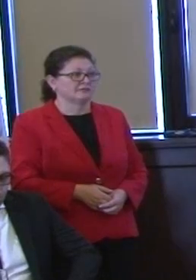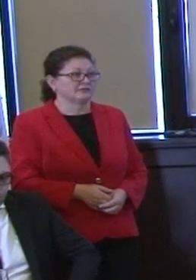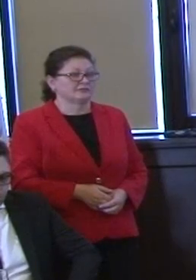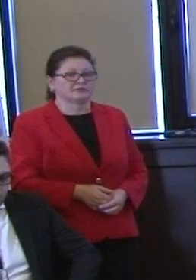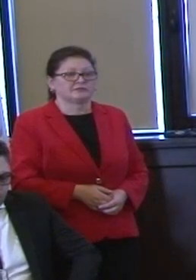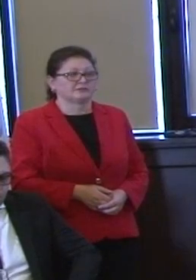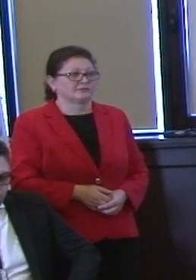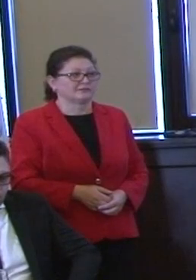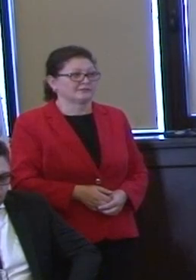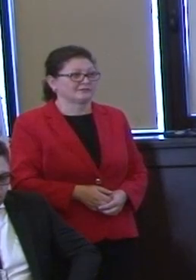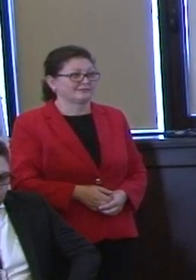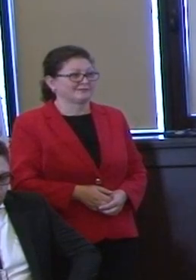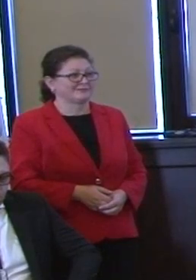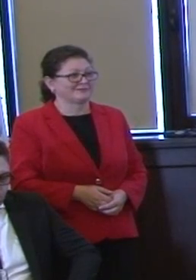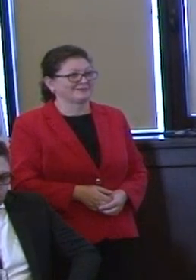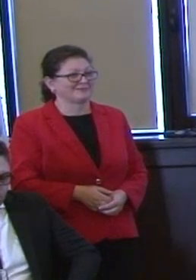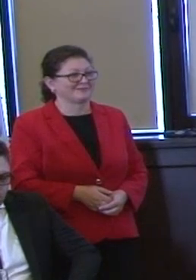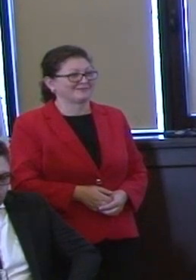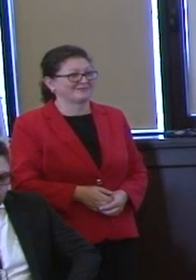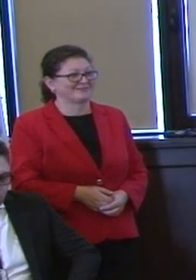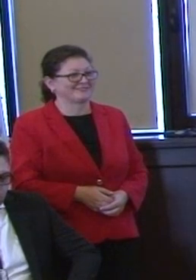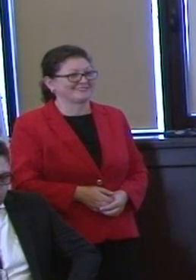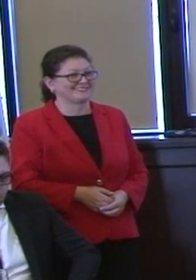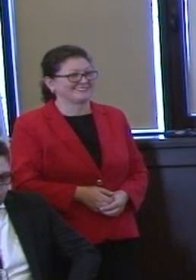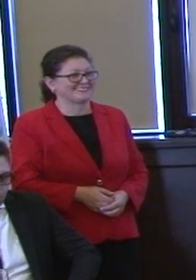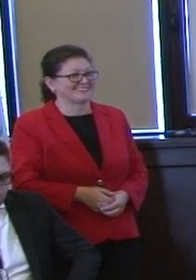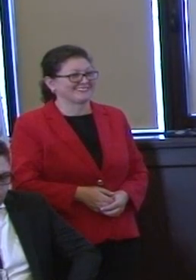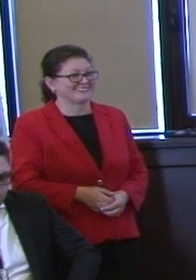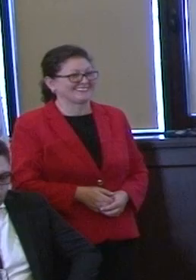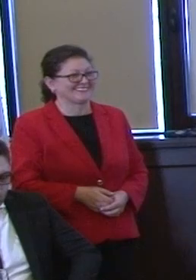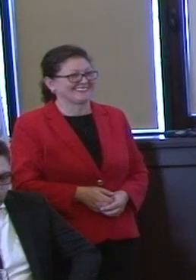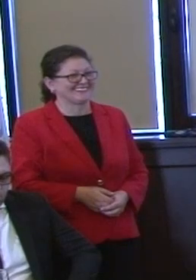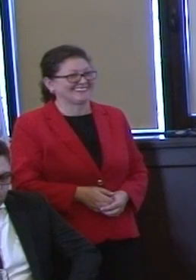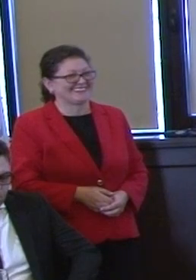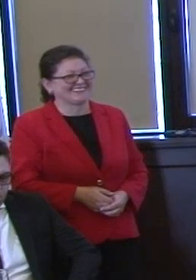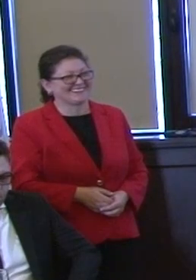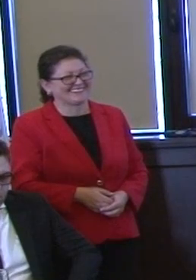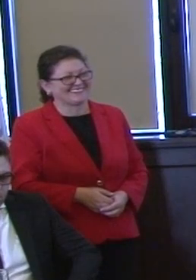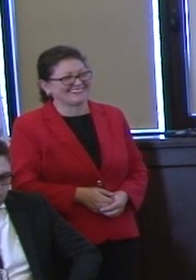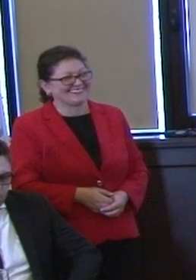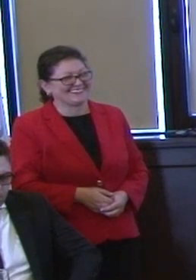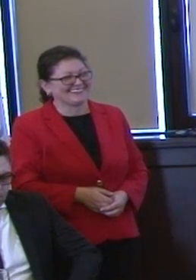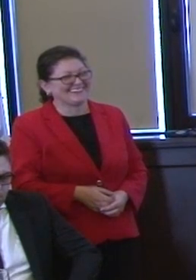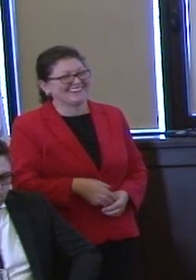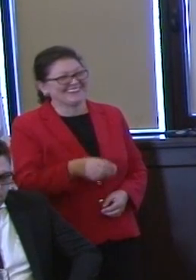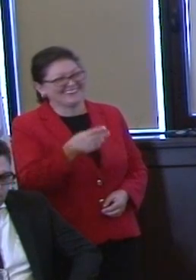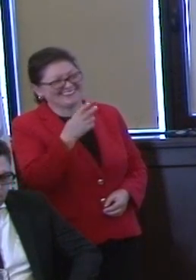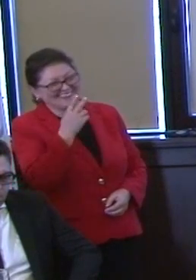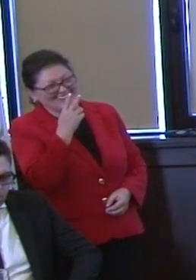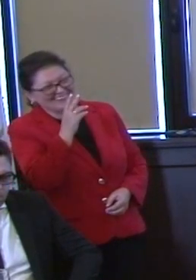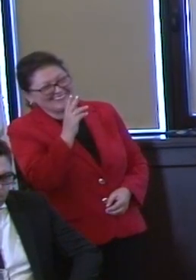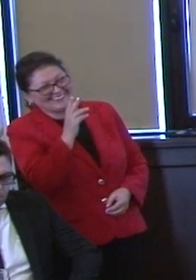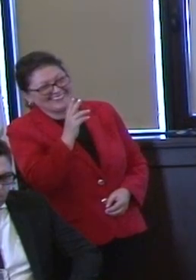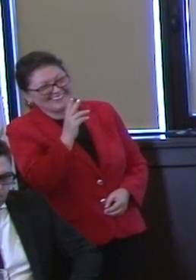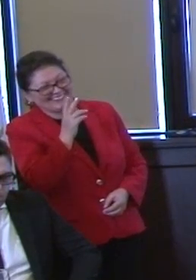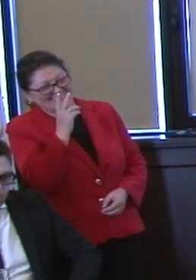răspunzi. Nu să-l chinui. Nu să-l chinui cum se întâmplă când vă duceam spunea voastră să vă prelungiți certificatele. Și deși un om sărac nu are